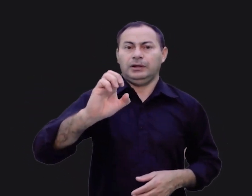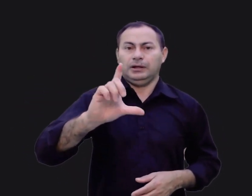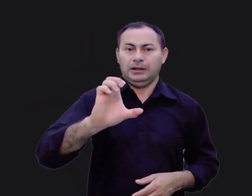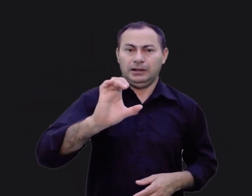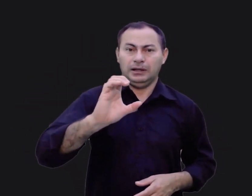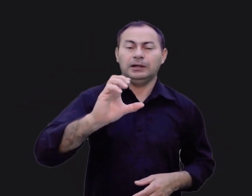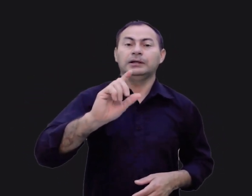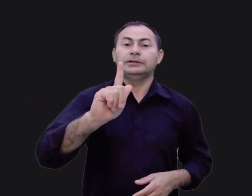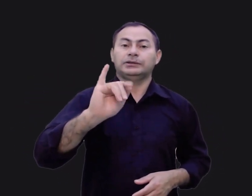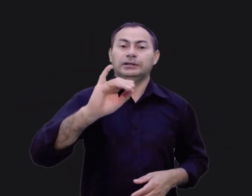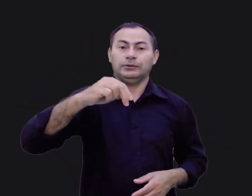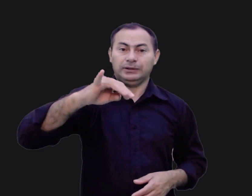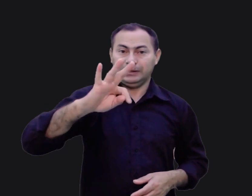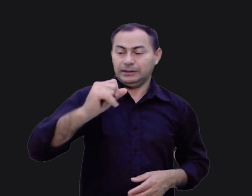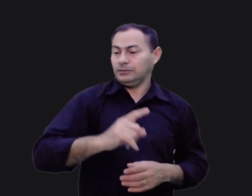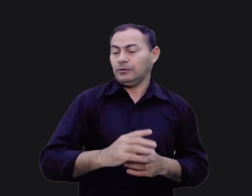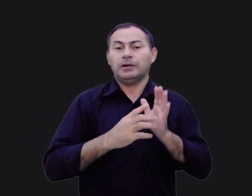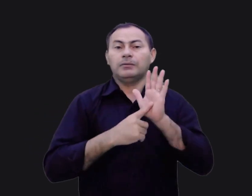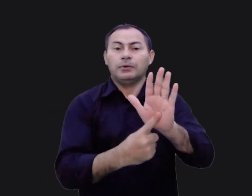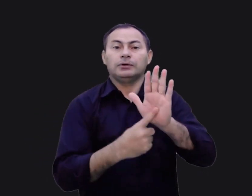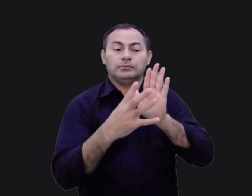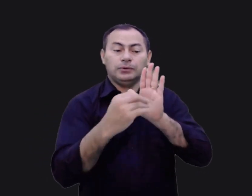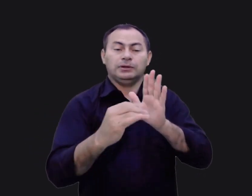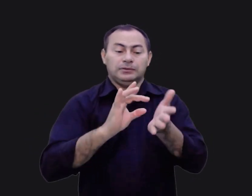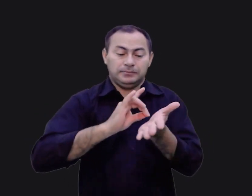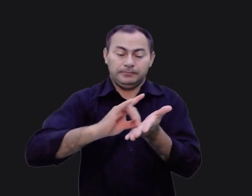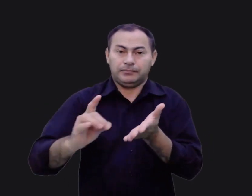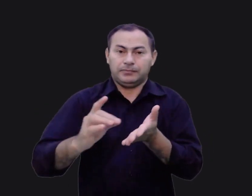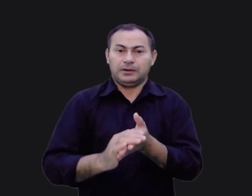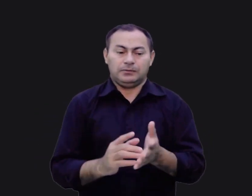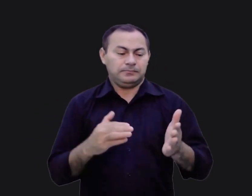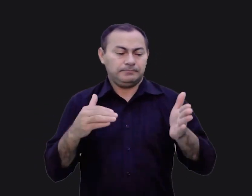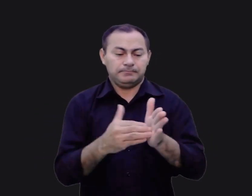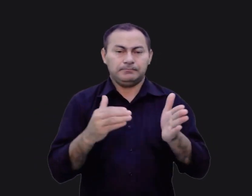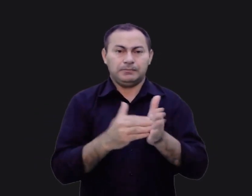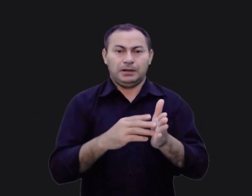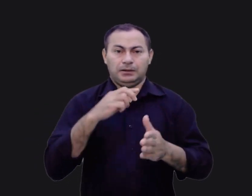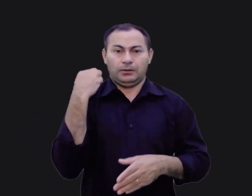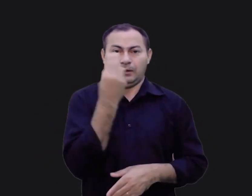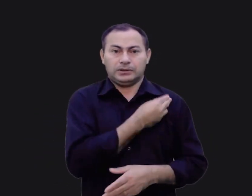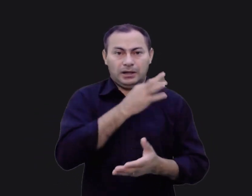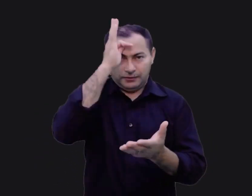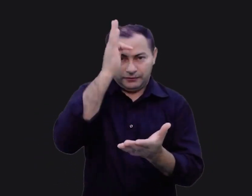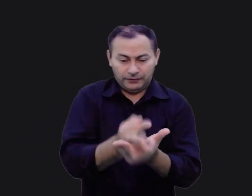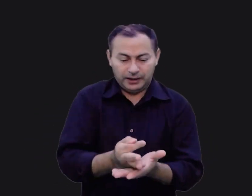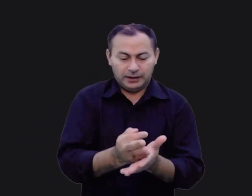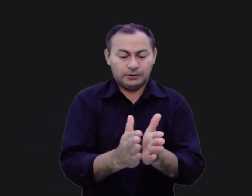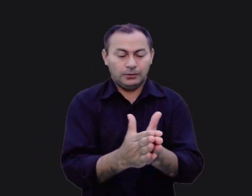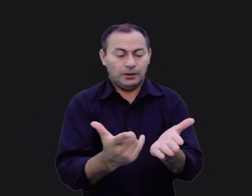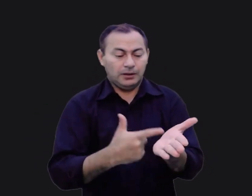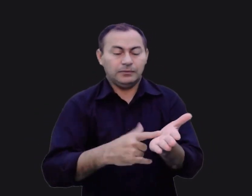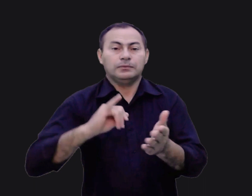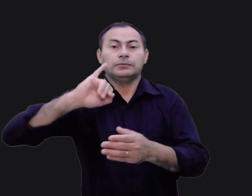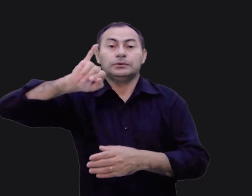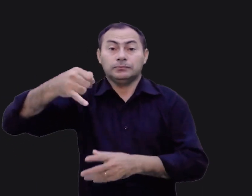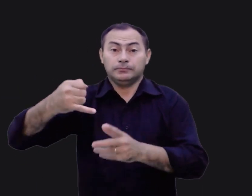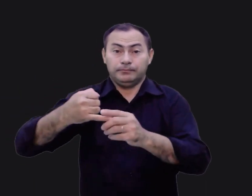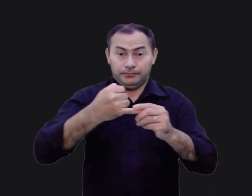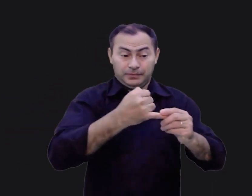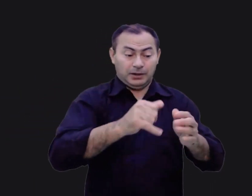gibionitas representam um dos modelos dos inimigos, ou dos obstáculos para a nossa fé contidos no livro de Josué. O primeiro